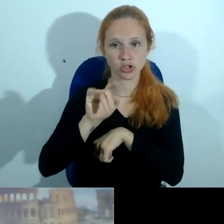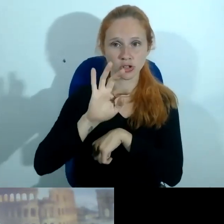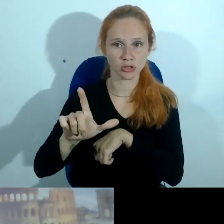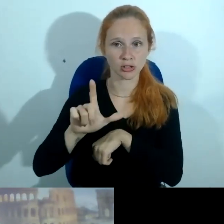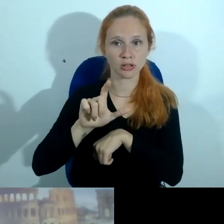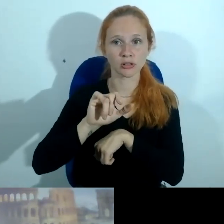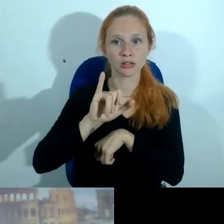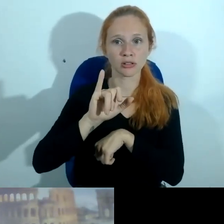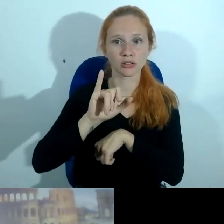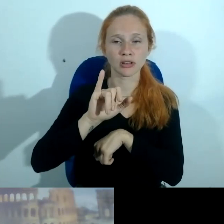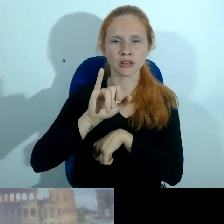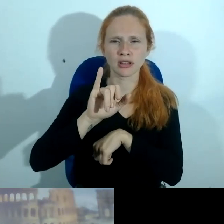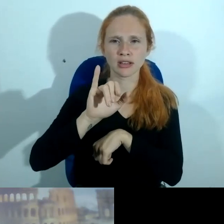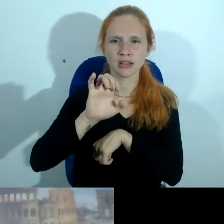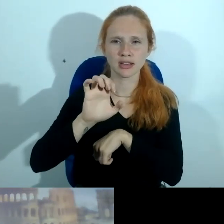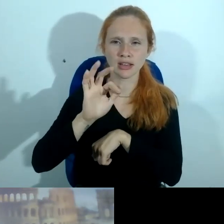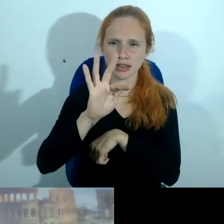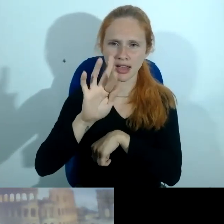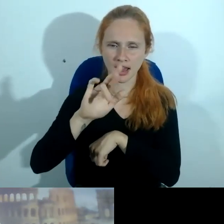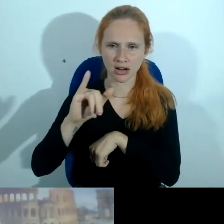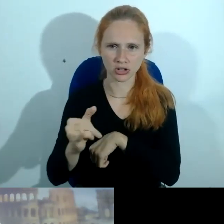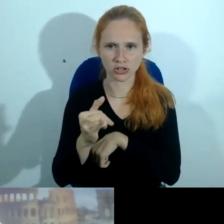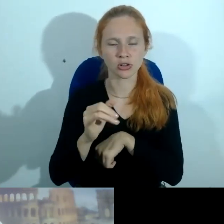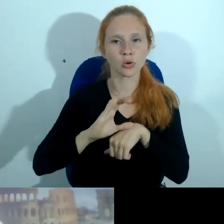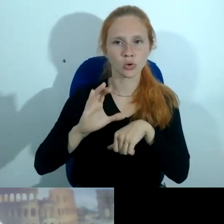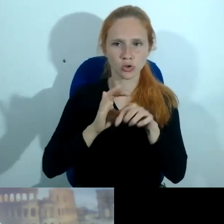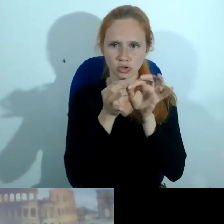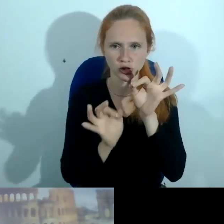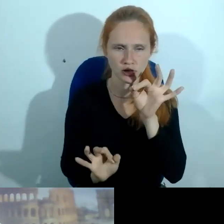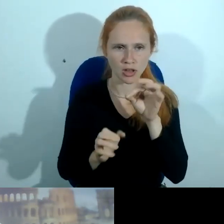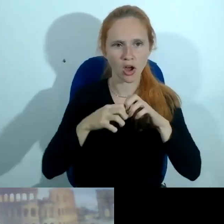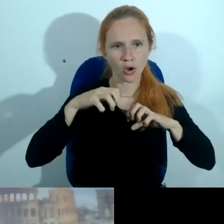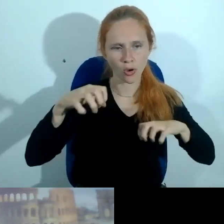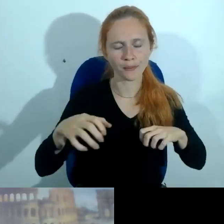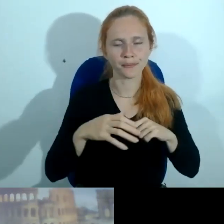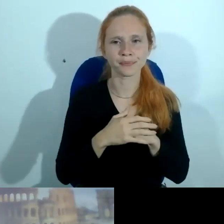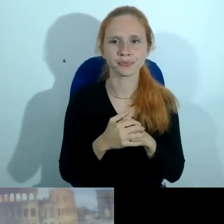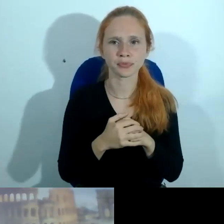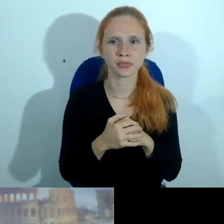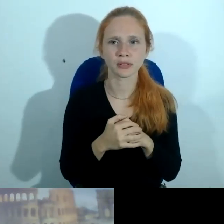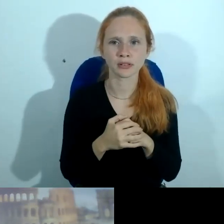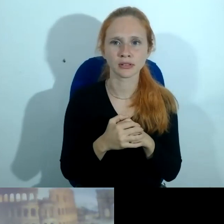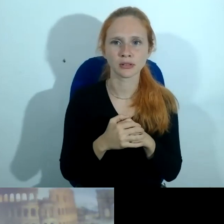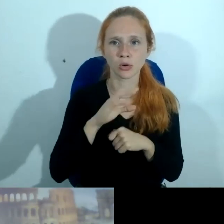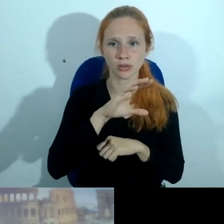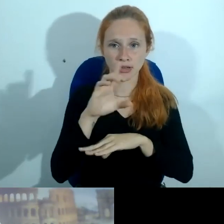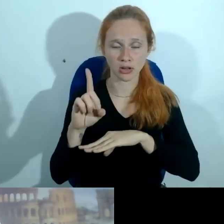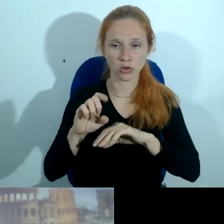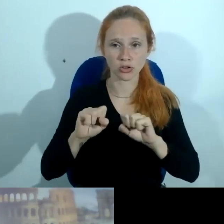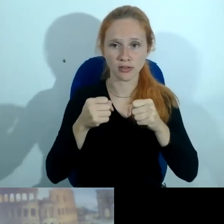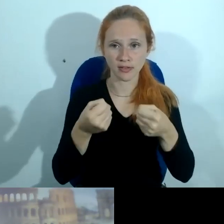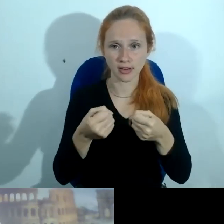IERB do MP do Rio coordenador do curso de extensão em direito eletrônico da Emerge coordenador de defesa das